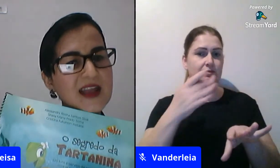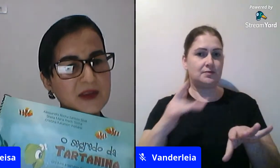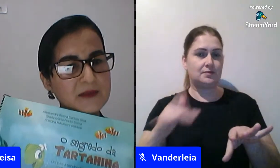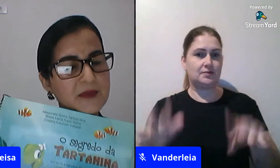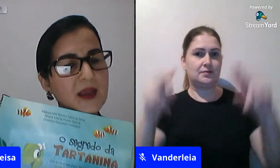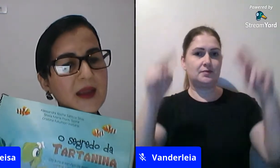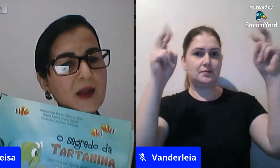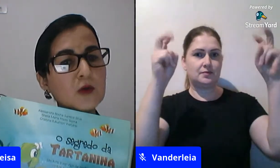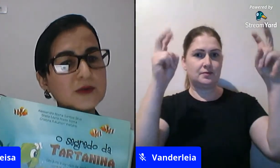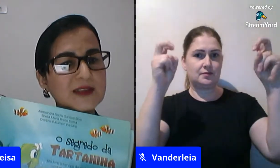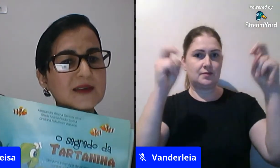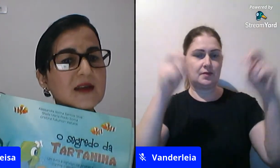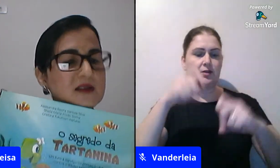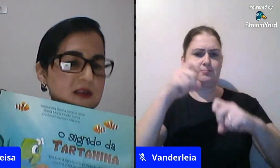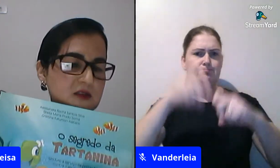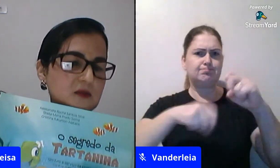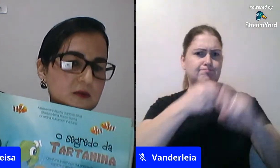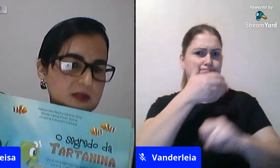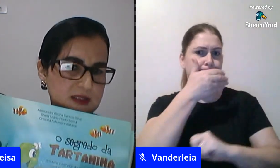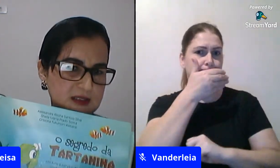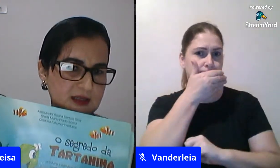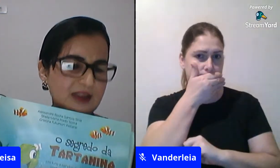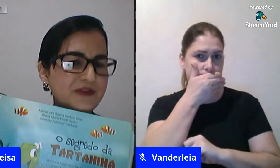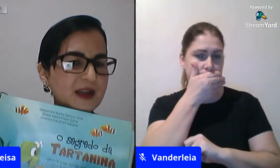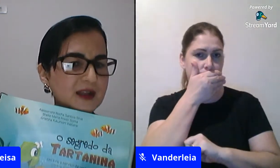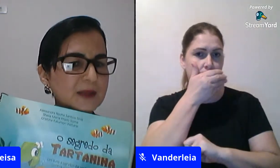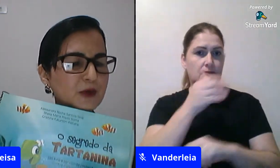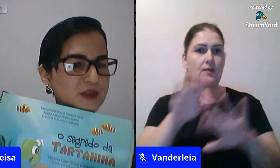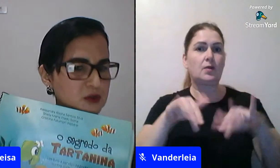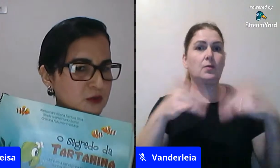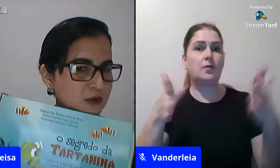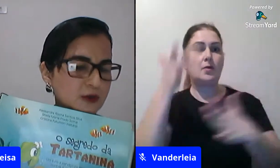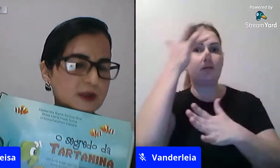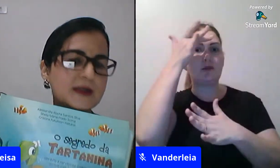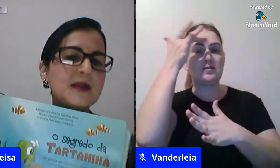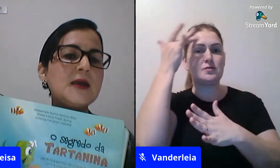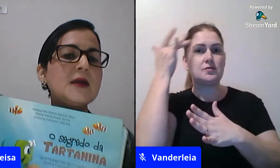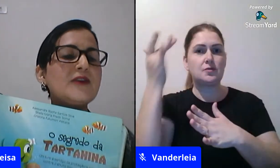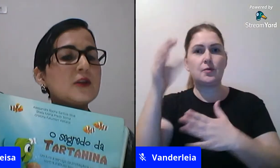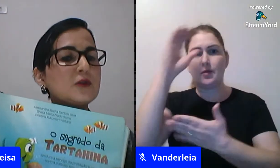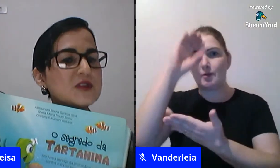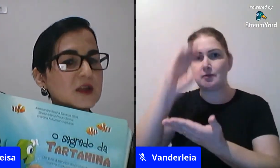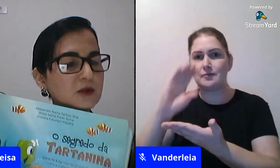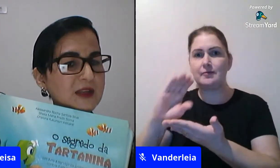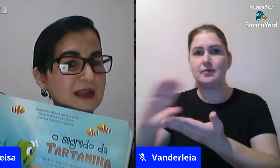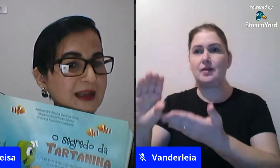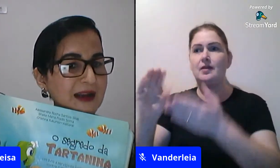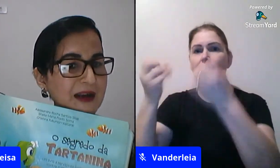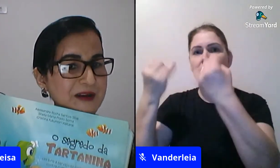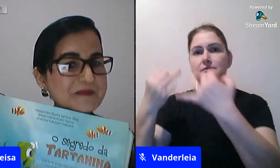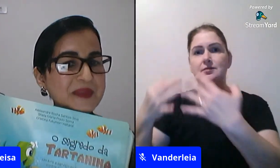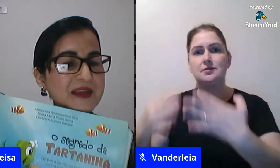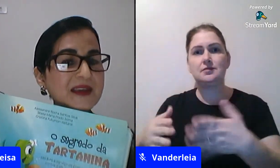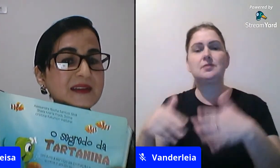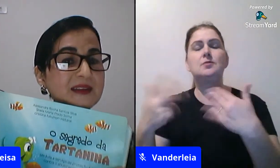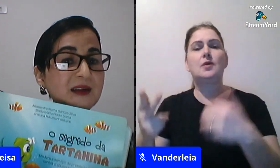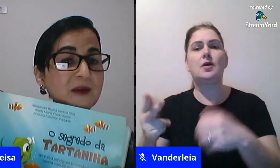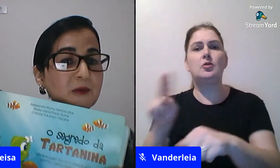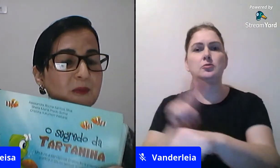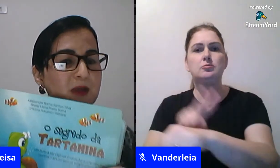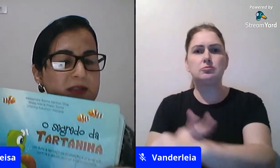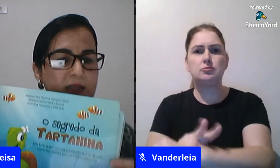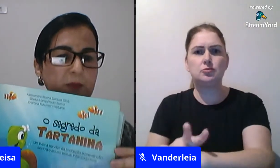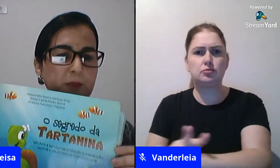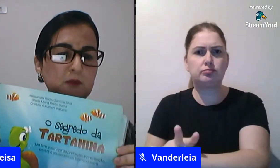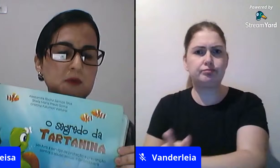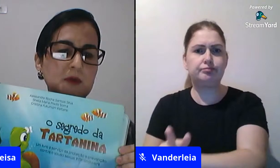elas devem contatar se isso acontecer aí fala da professora fala do conselho tutelar então